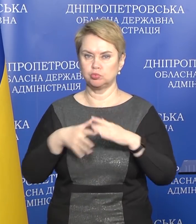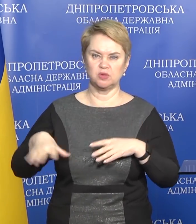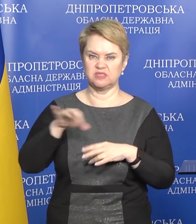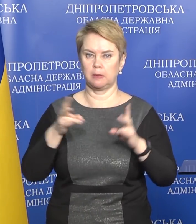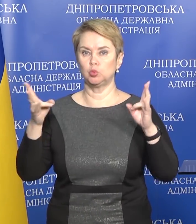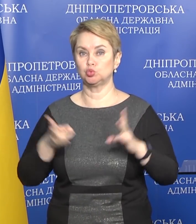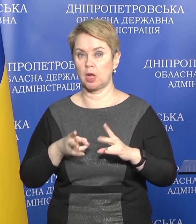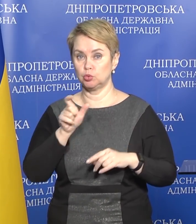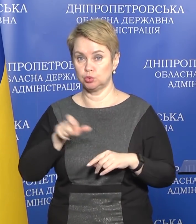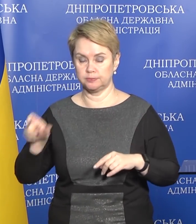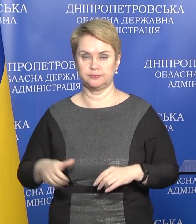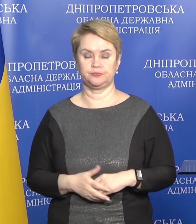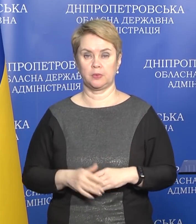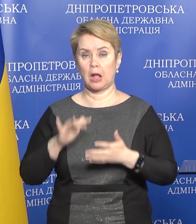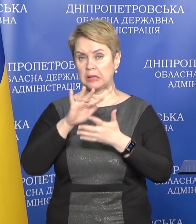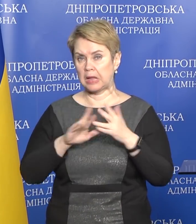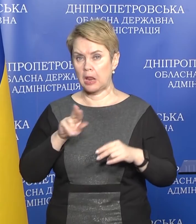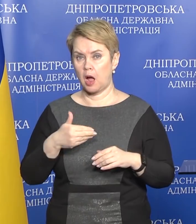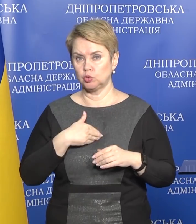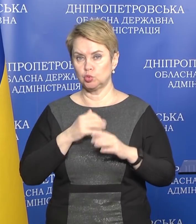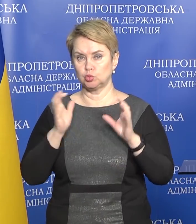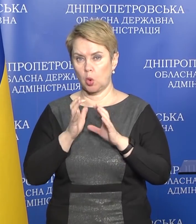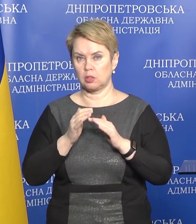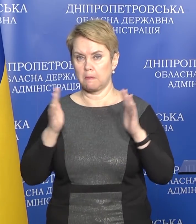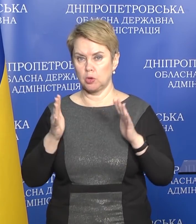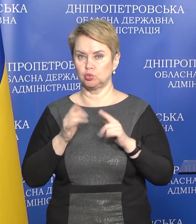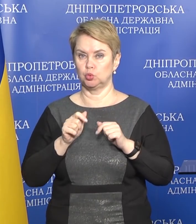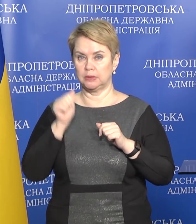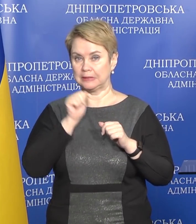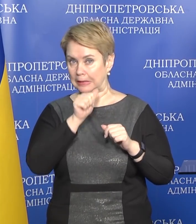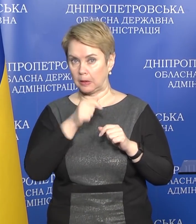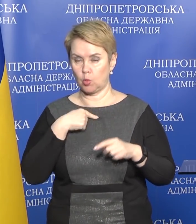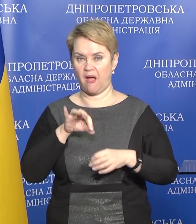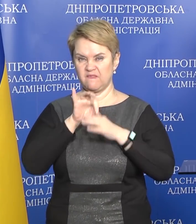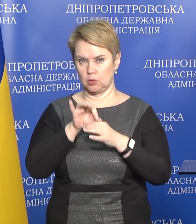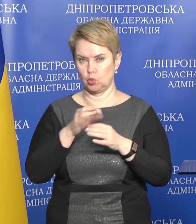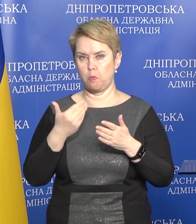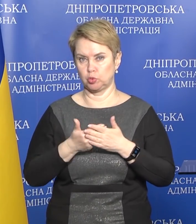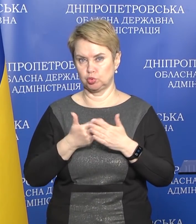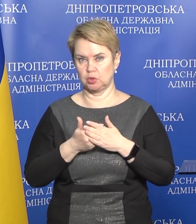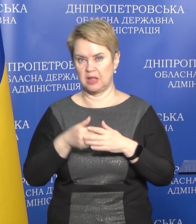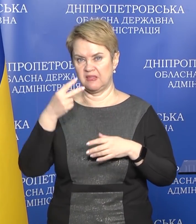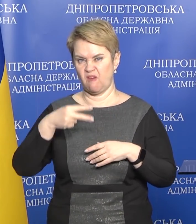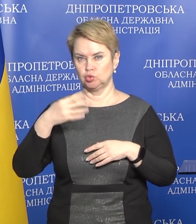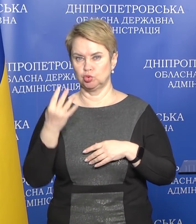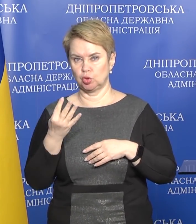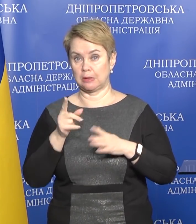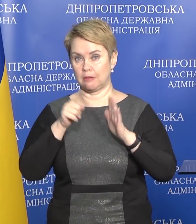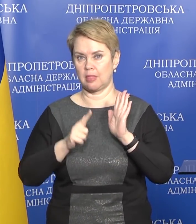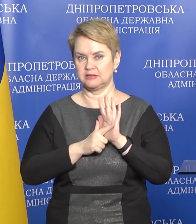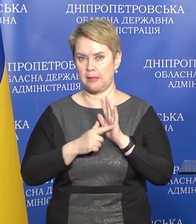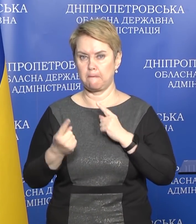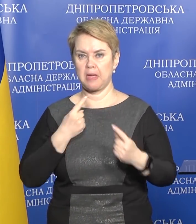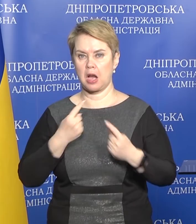всем нуждающимся. Далее я хочу сохранить небольшую интригу. Я веду почти 24 на 7